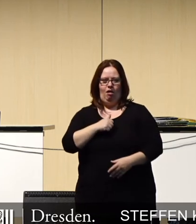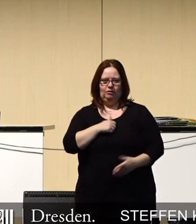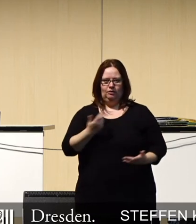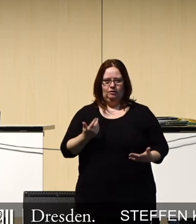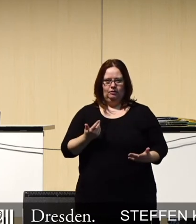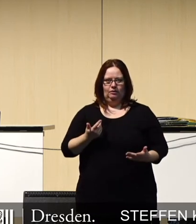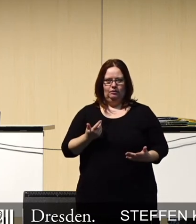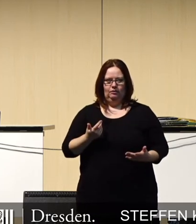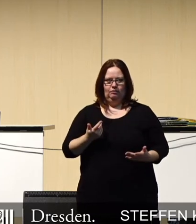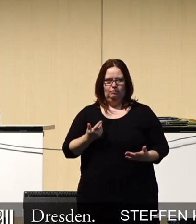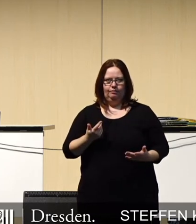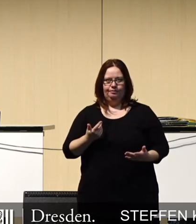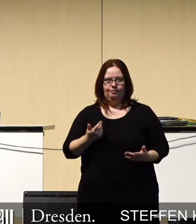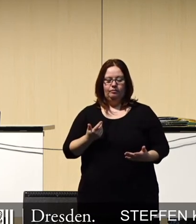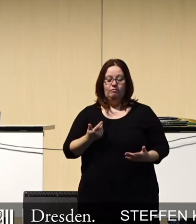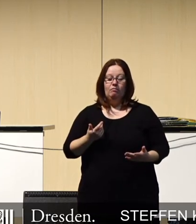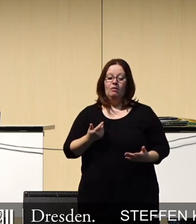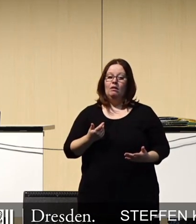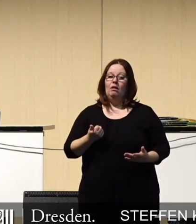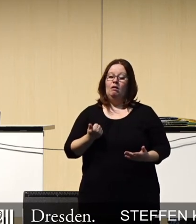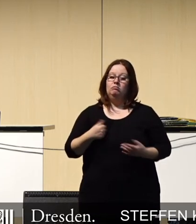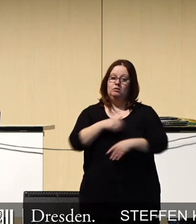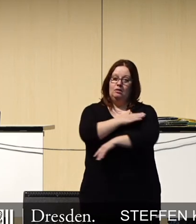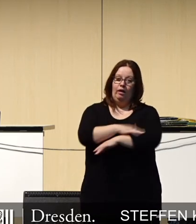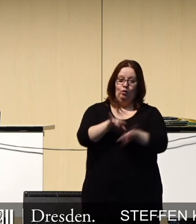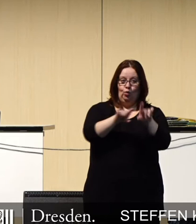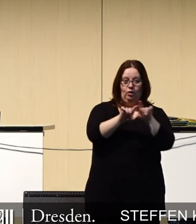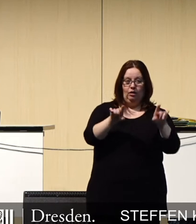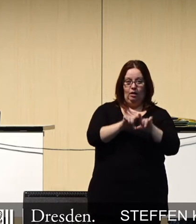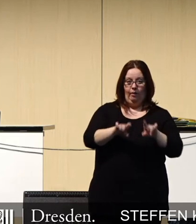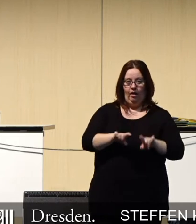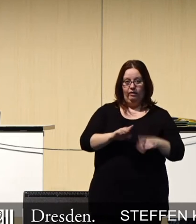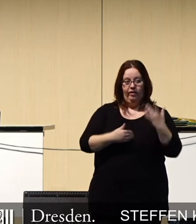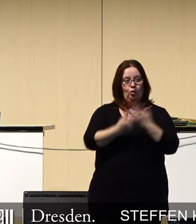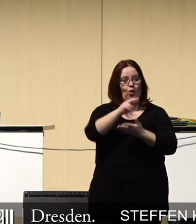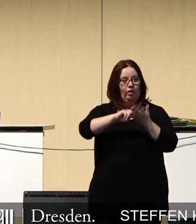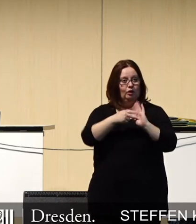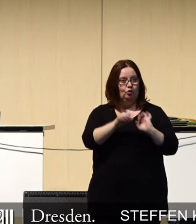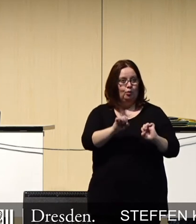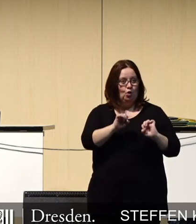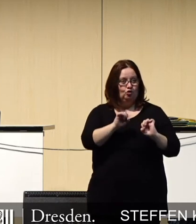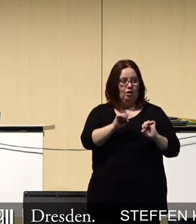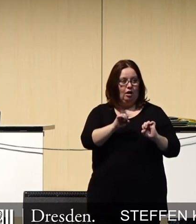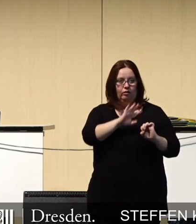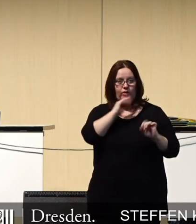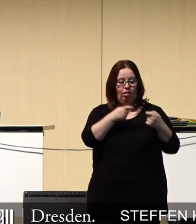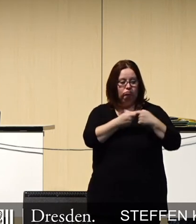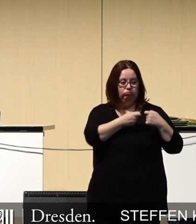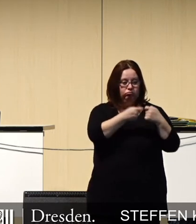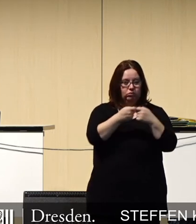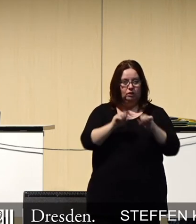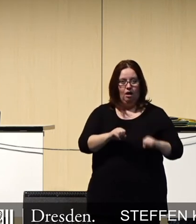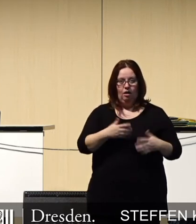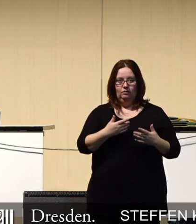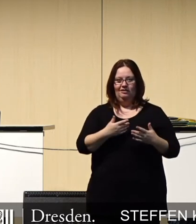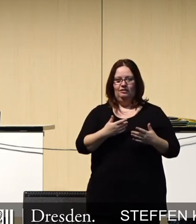Es gibt auf der einen Seite die Unternehmen, die mit diesen neuen technischen Möglichkeiten viel verbinden. Und da